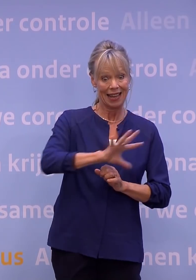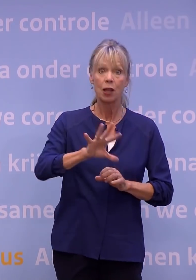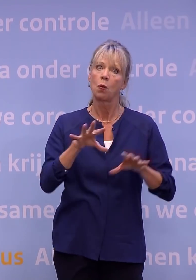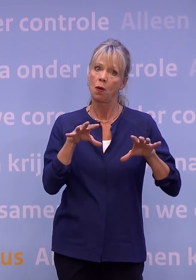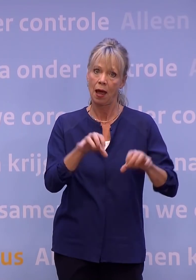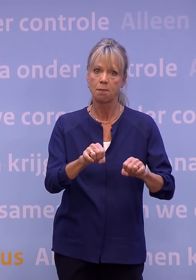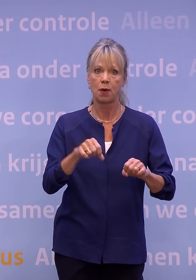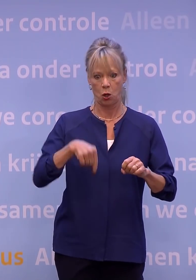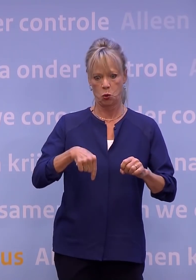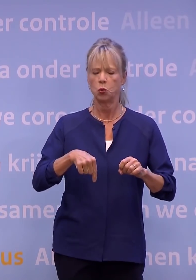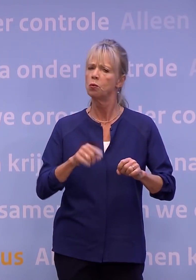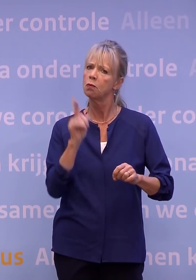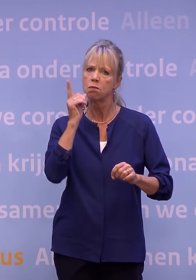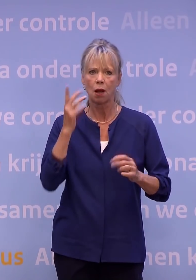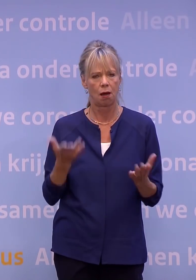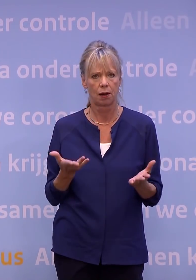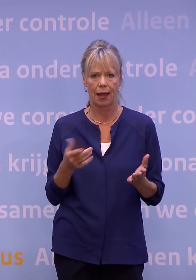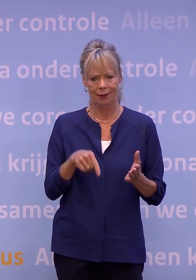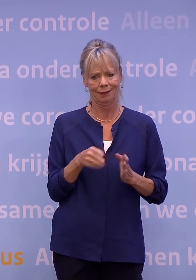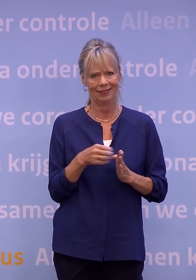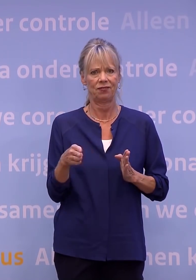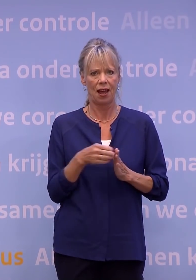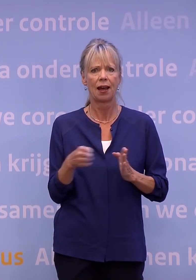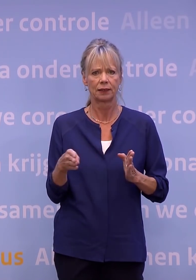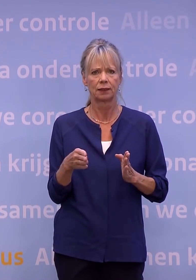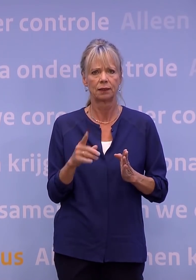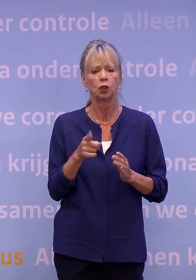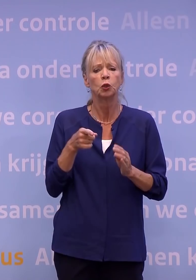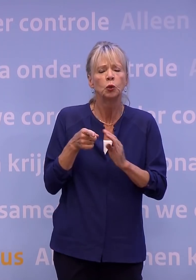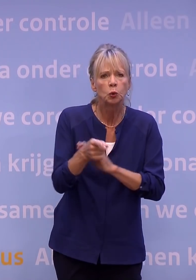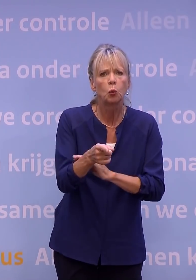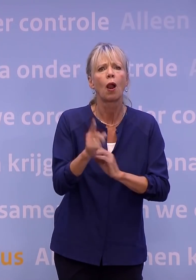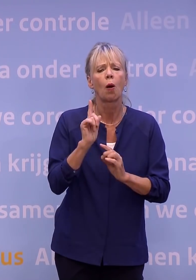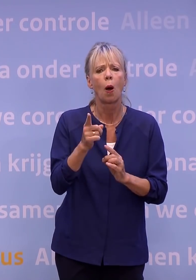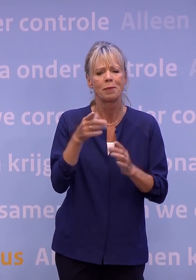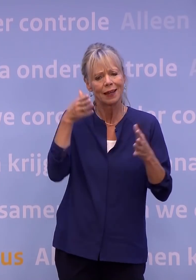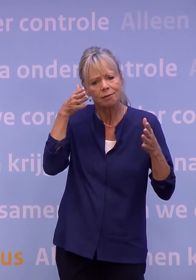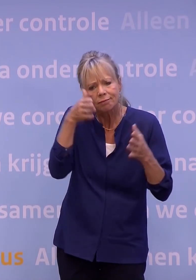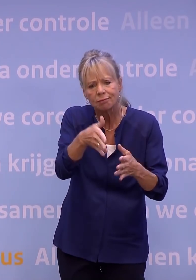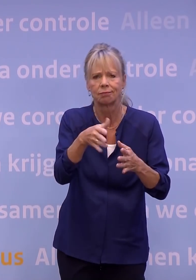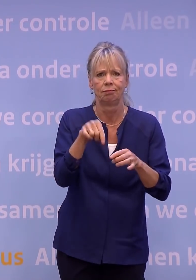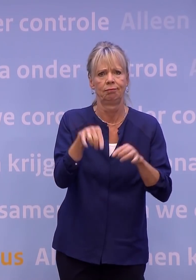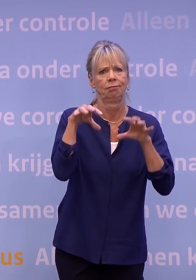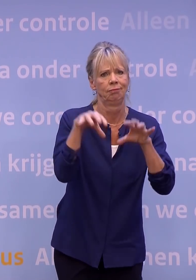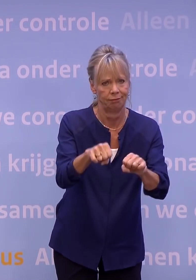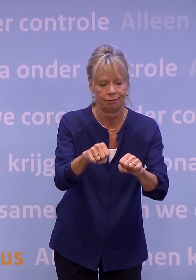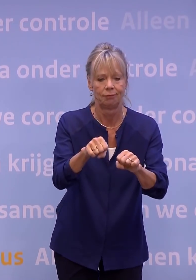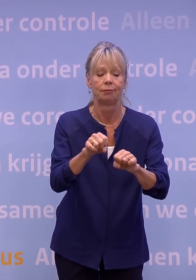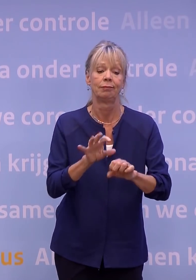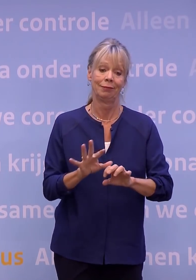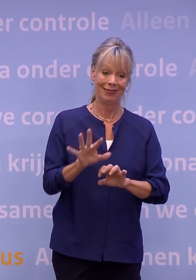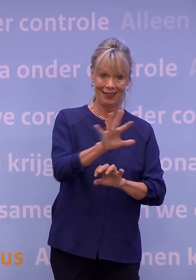deze fase. Doel is immers om steeds zo gericht mogelijk in te grijpen. Regionaal waar dat kan